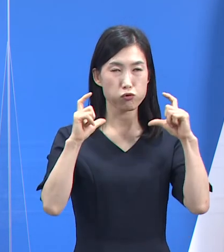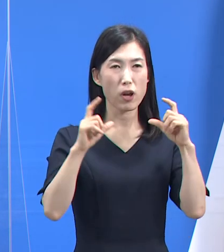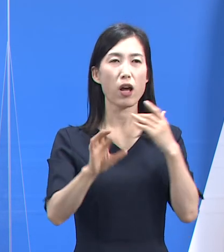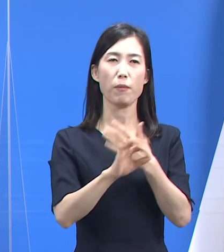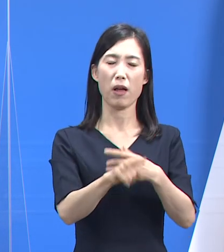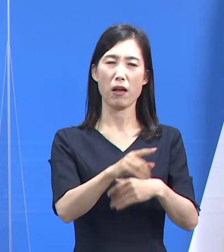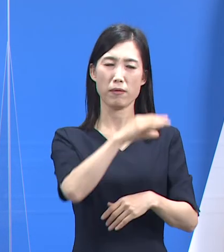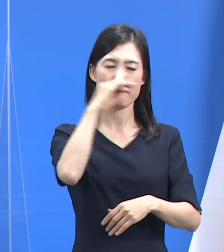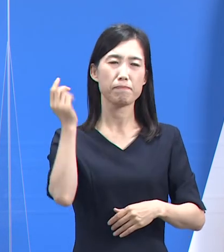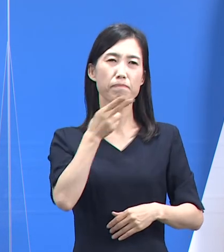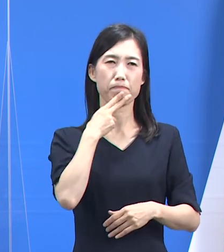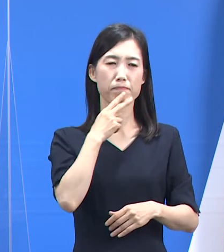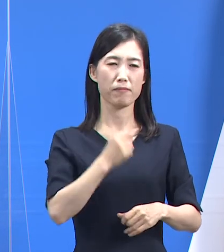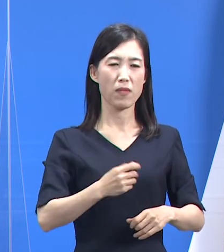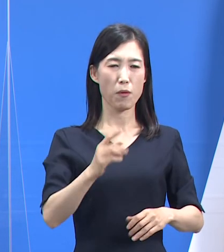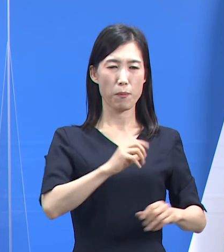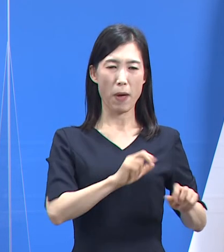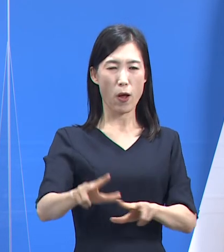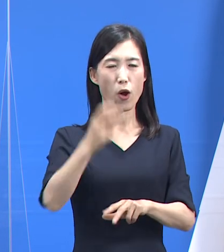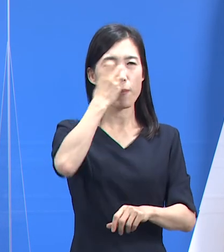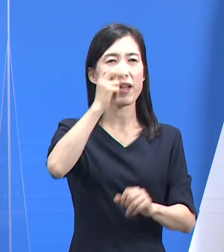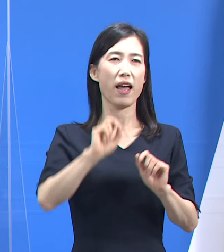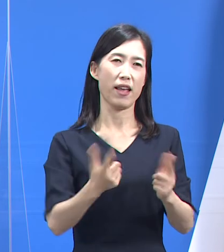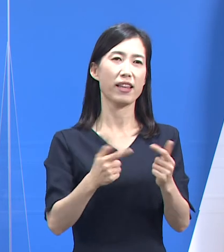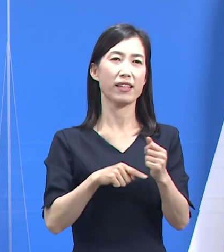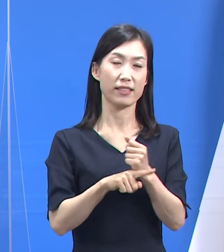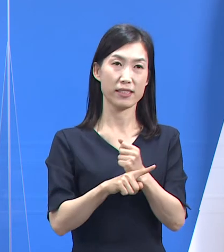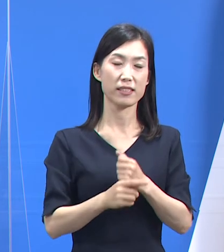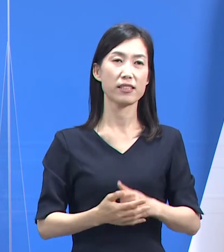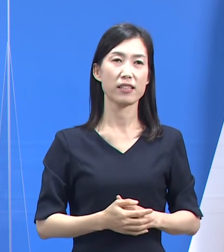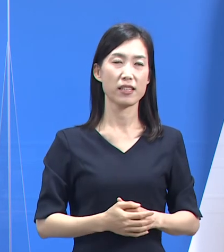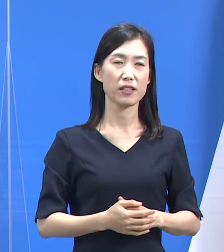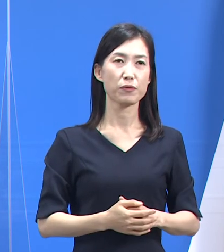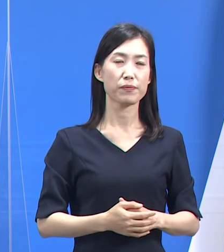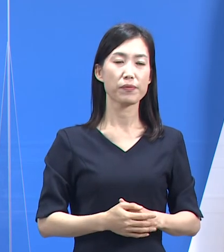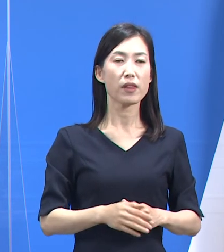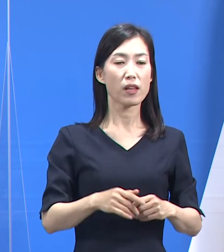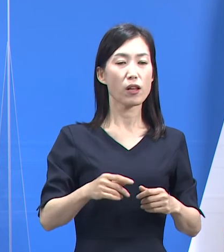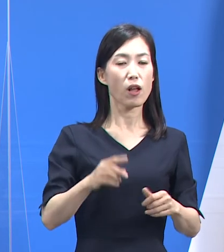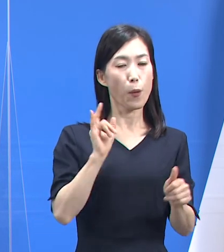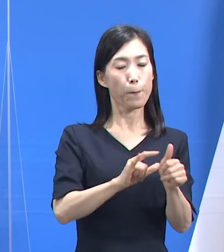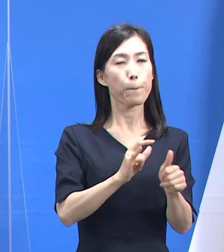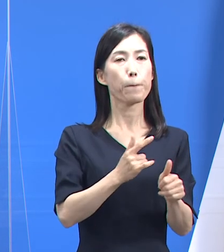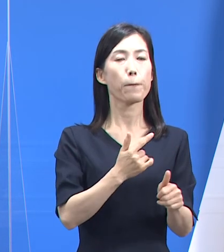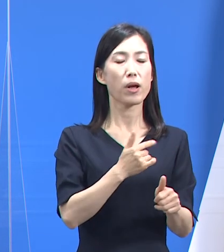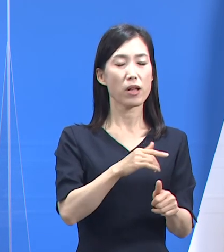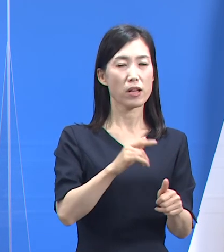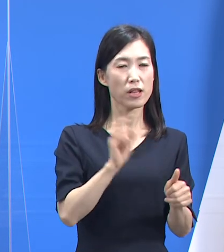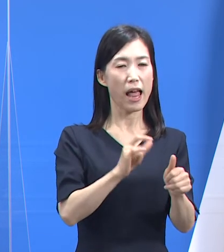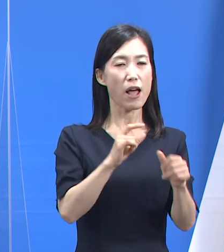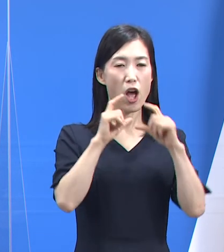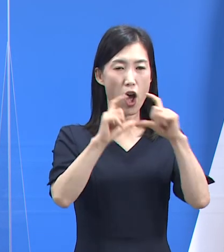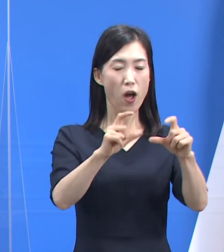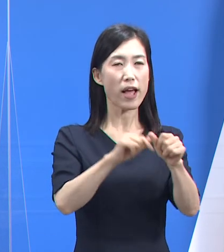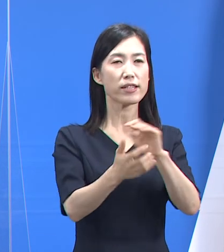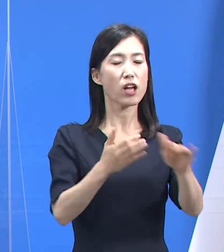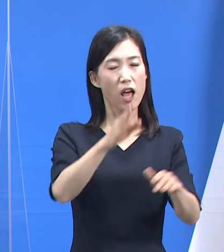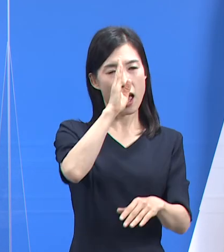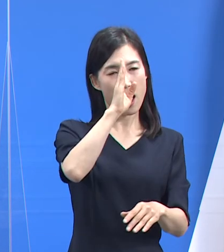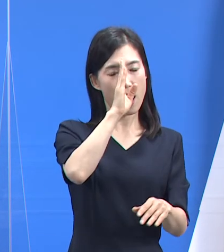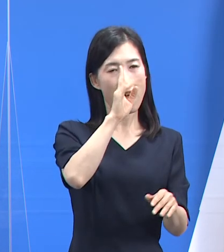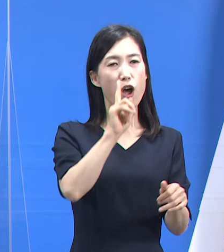통계입니다. 조사 대상 기간 유증상 확진자 중 증상 발현 3일 이후에 진단된 비율은